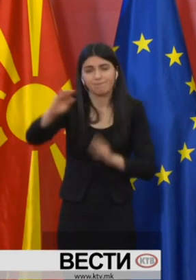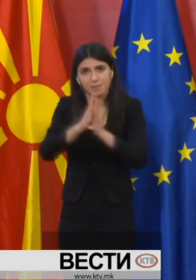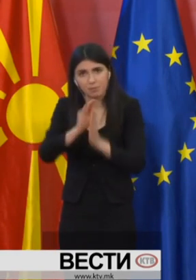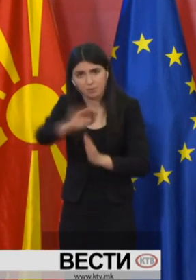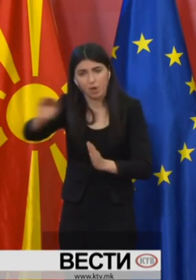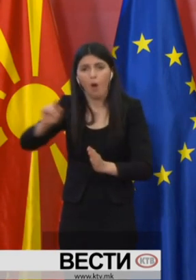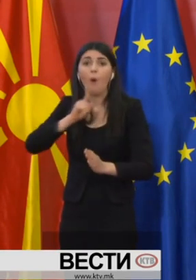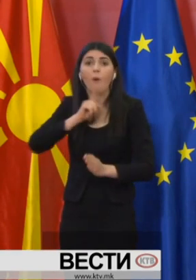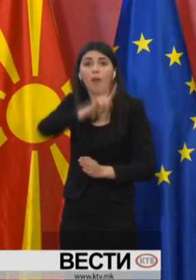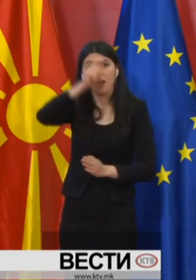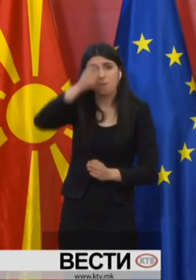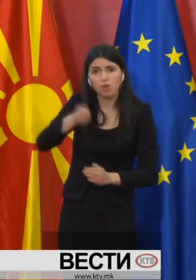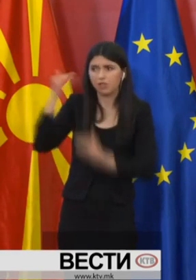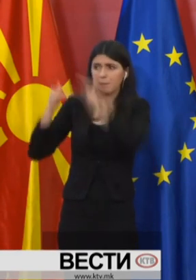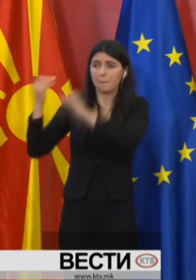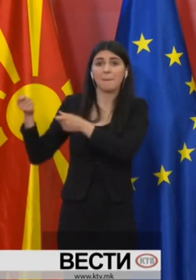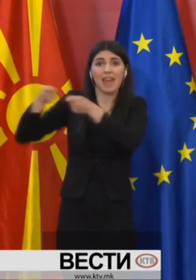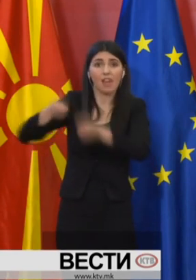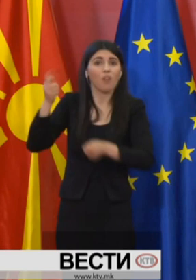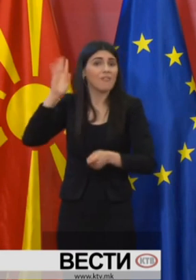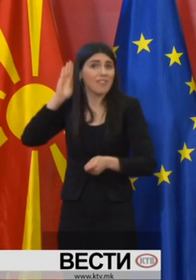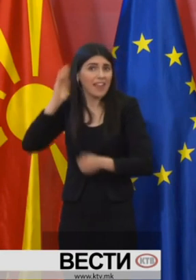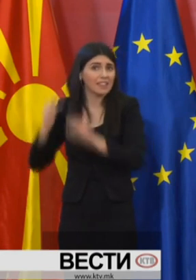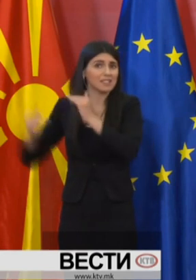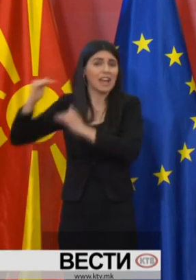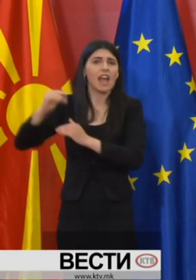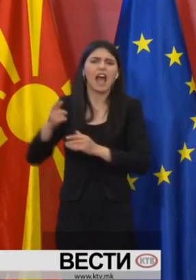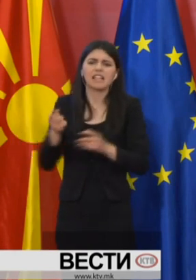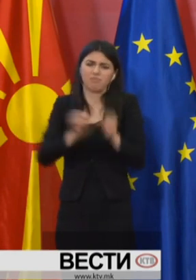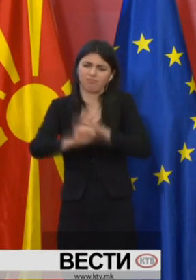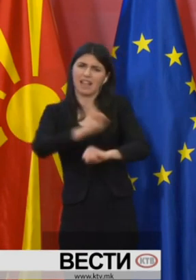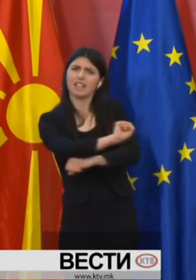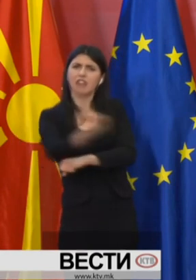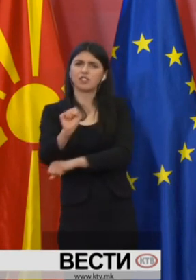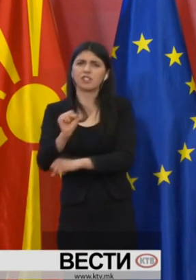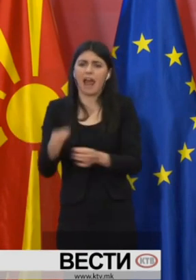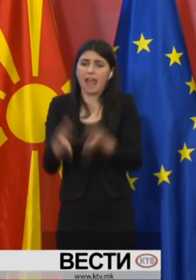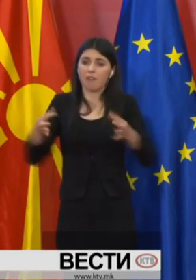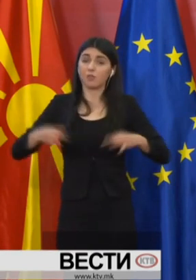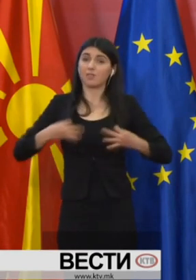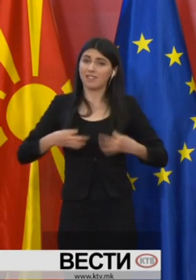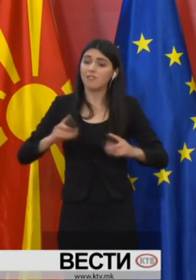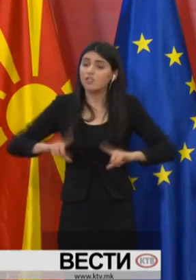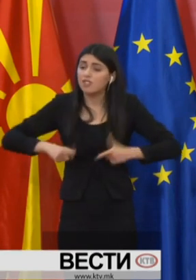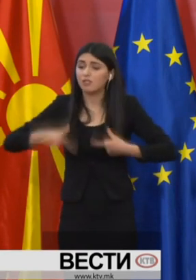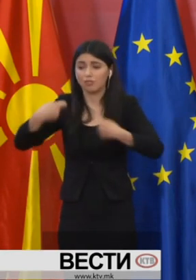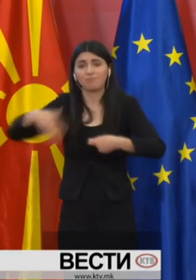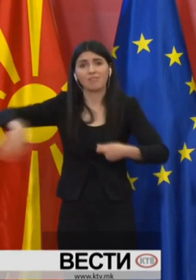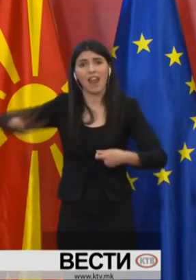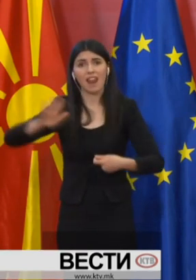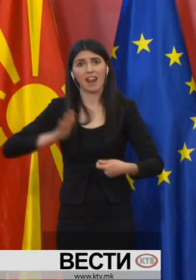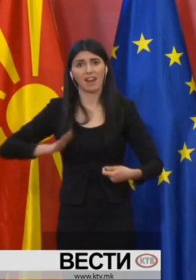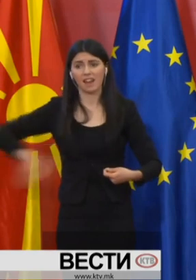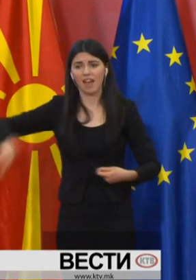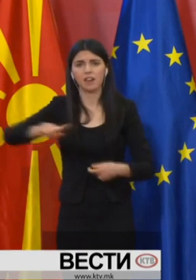кој што нема да ги почитува овие мерки кој што се донесени од владата заради заштита на јавното здравие и животот на крајаните ќе биде